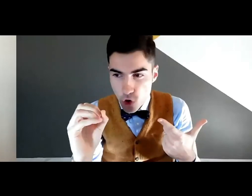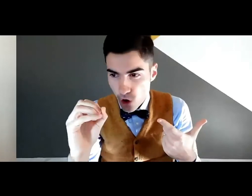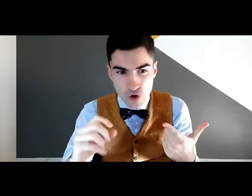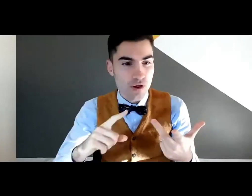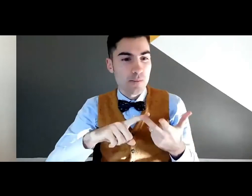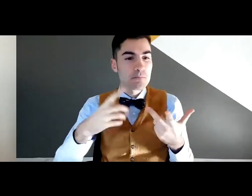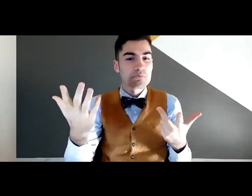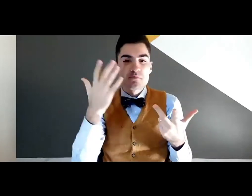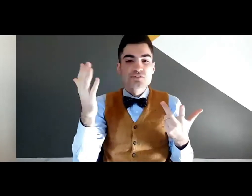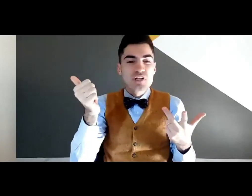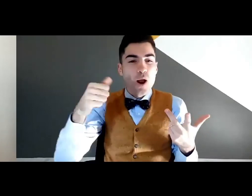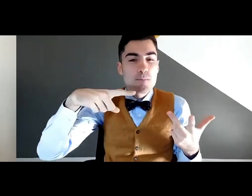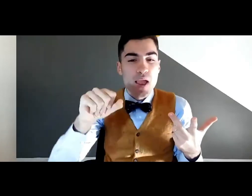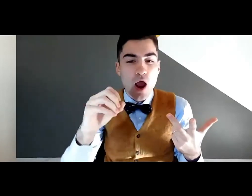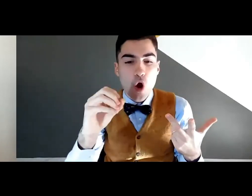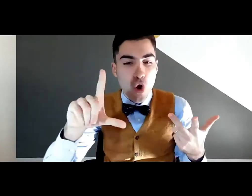Ciao Fabrizio.